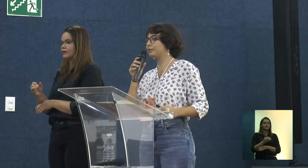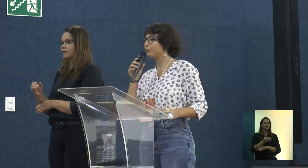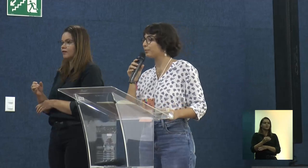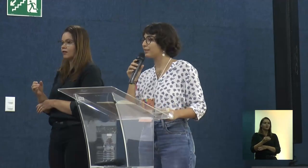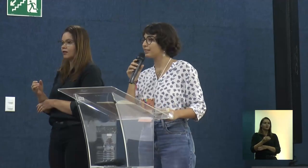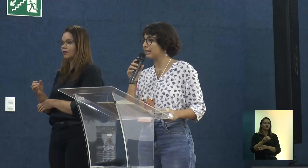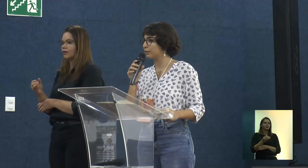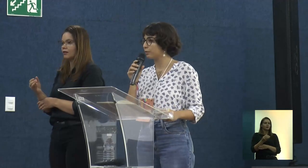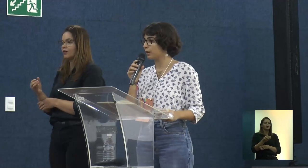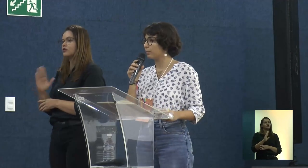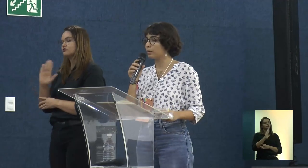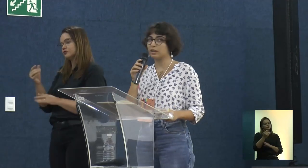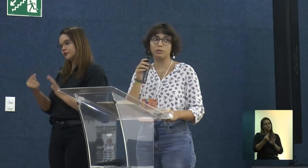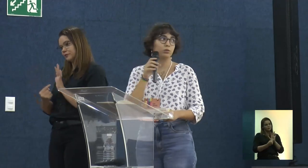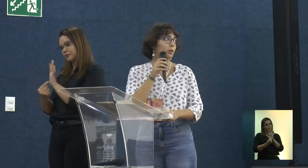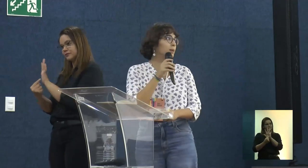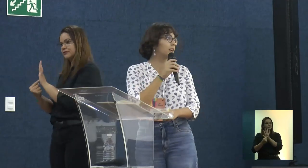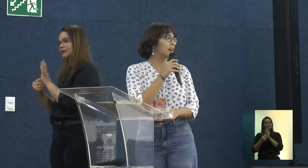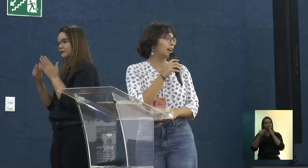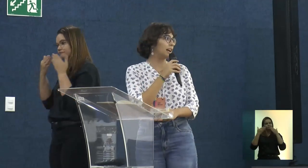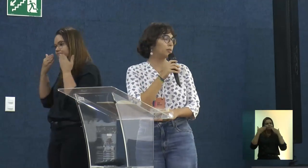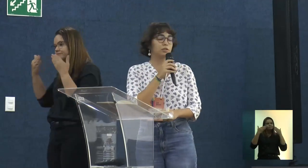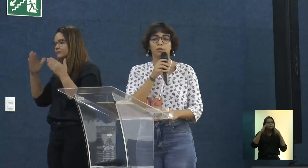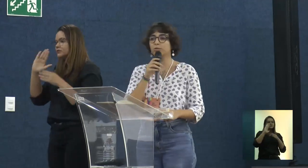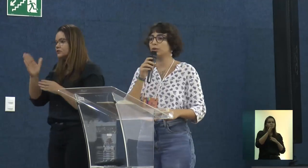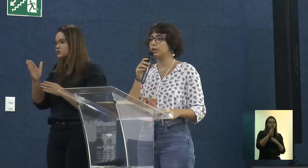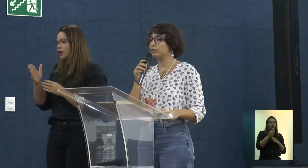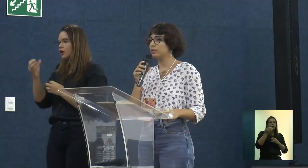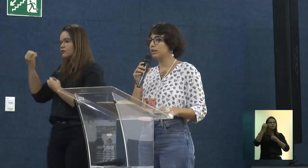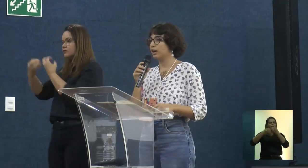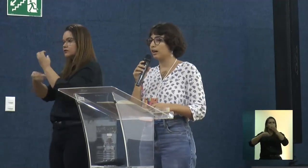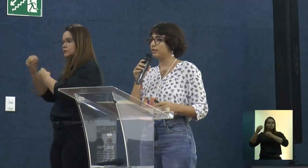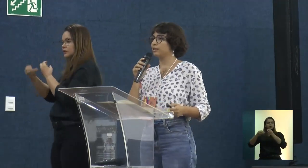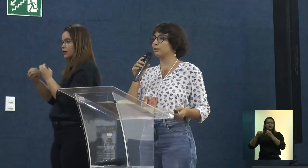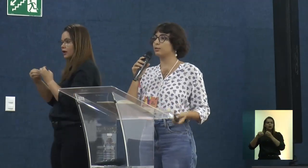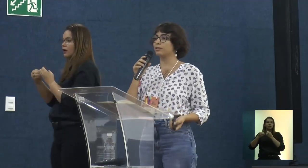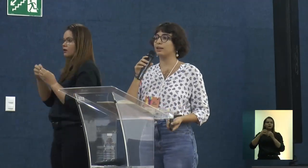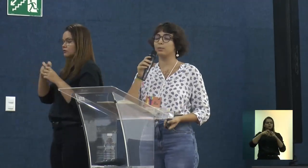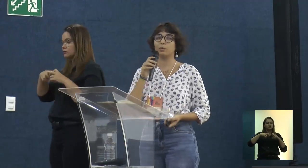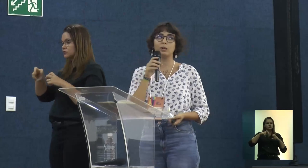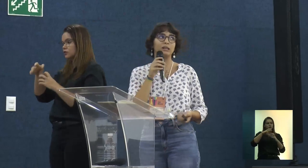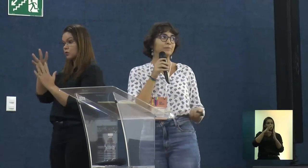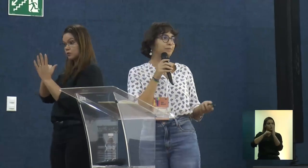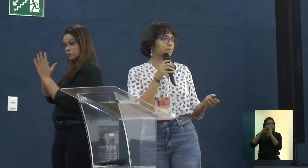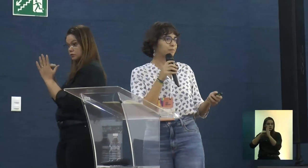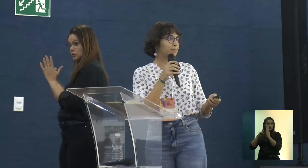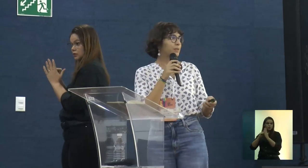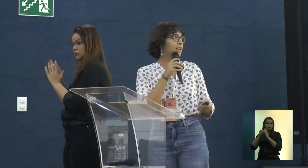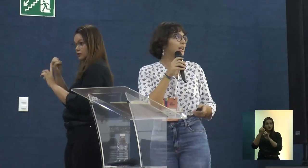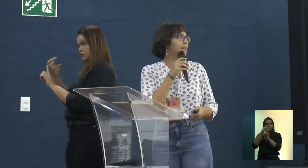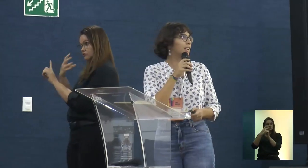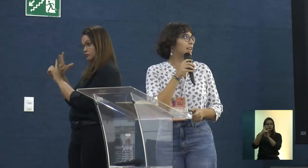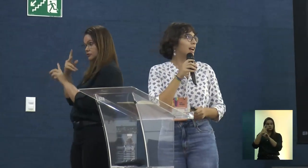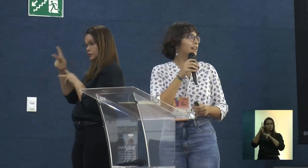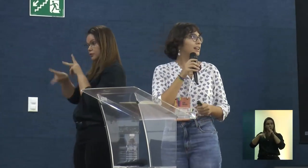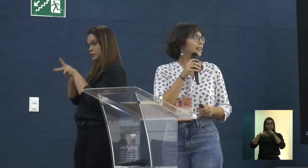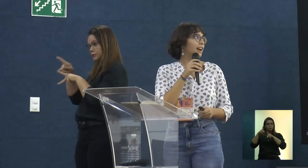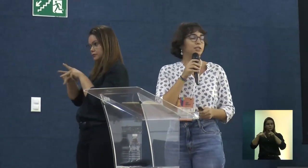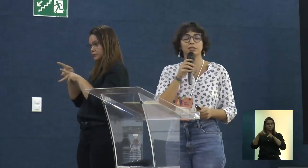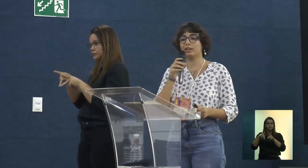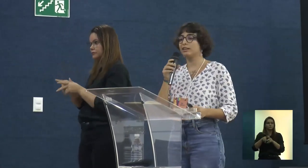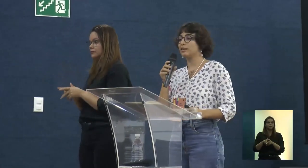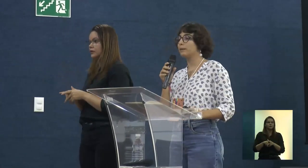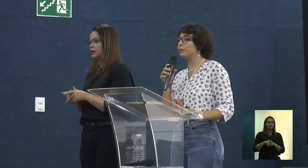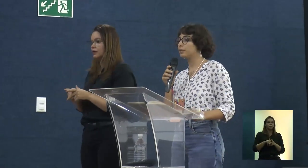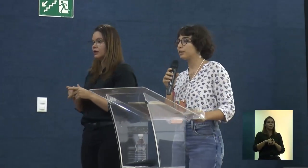Já fui apresentada, vou falar um pouquinho sobre os histórios modelos e a extensão universitária popular. E aí,